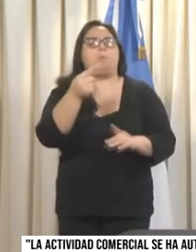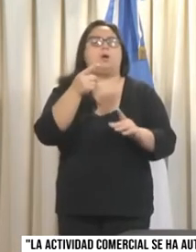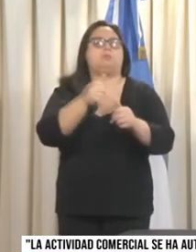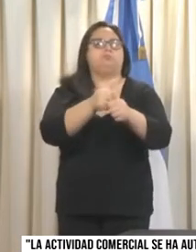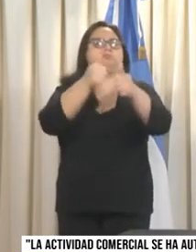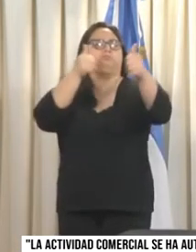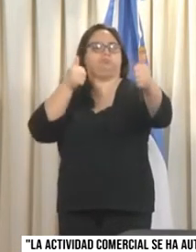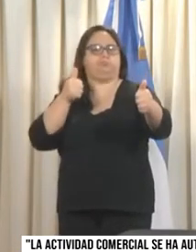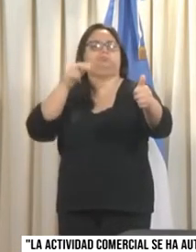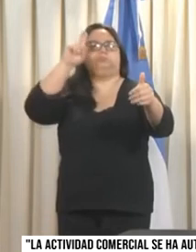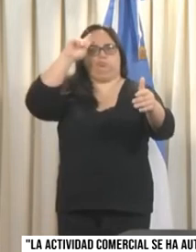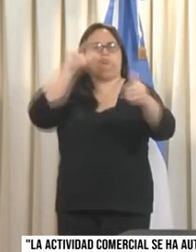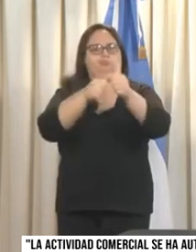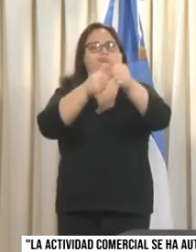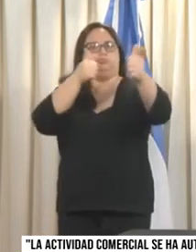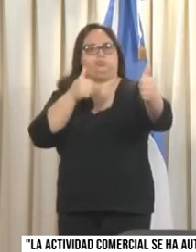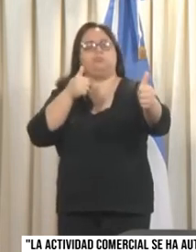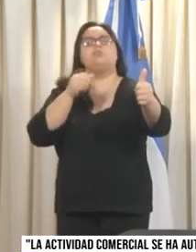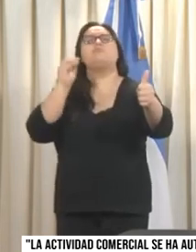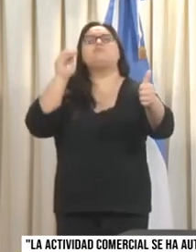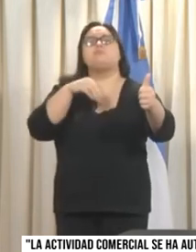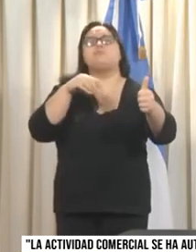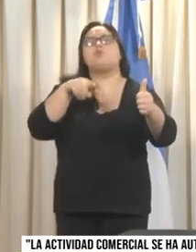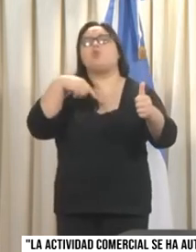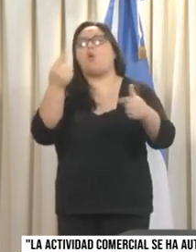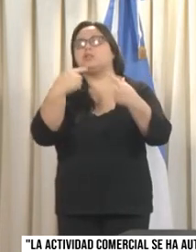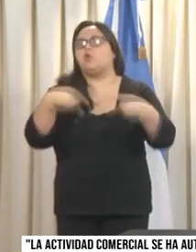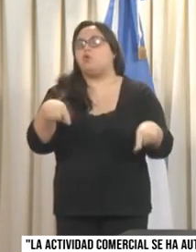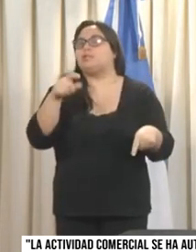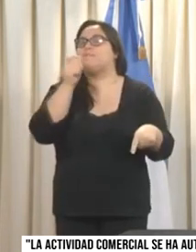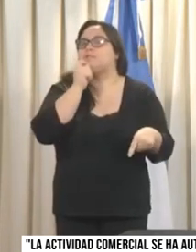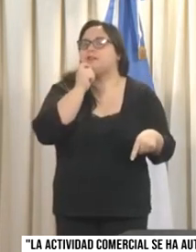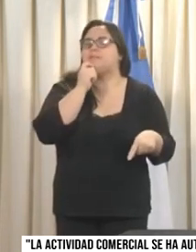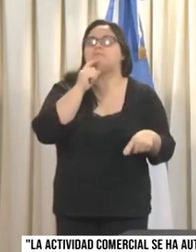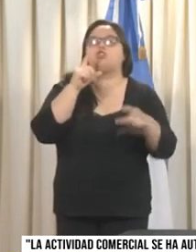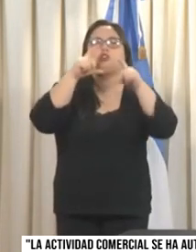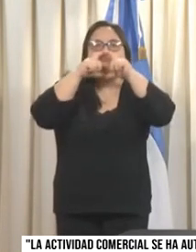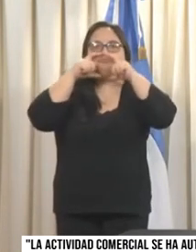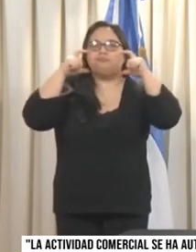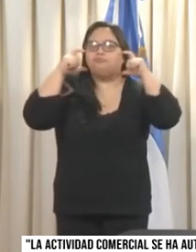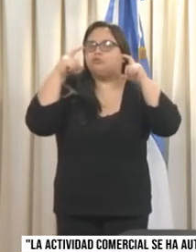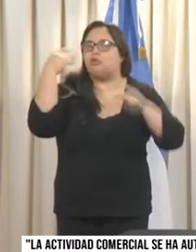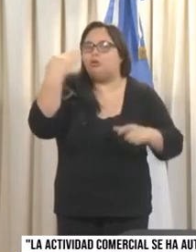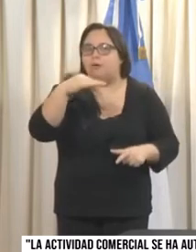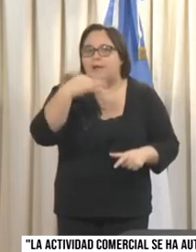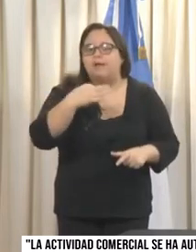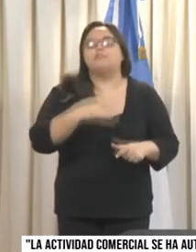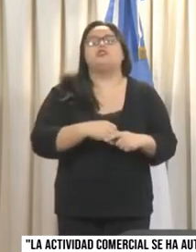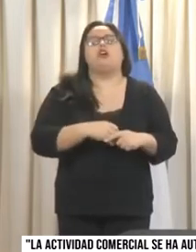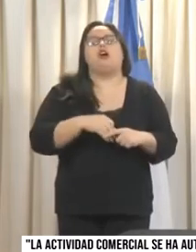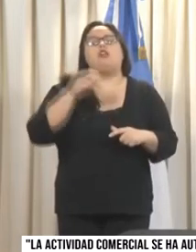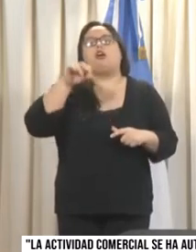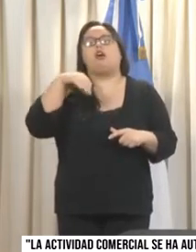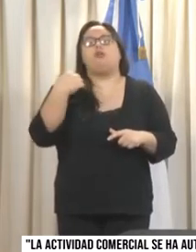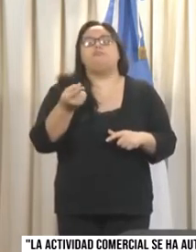que se complementan por supuesto con otras normas que siguen vigentes, como el uso obligatorio de los barbijos, recomendaciones